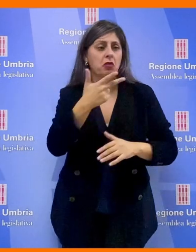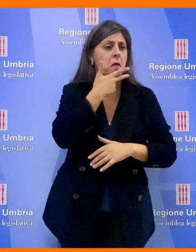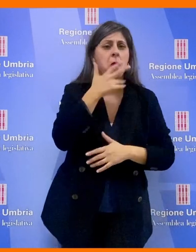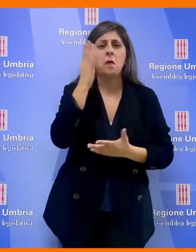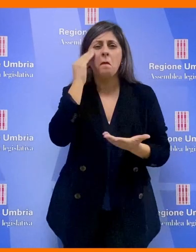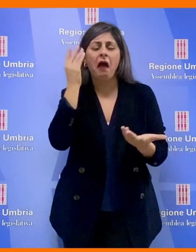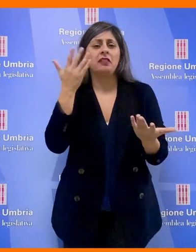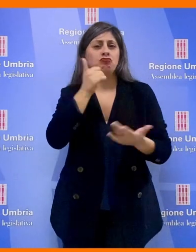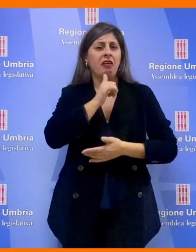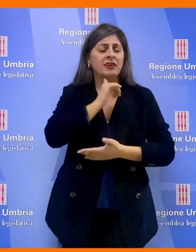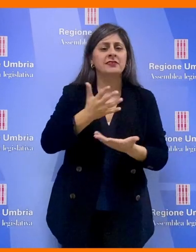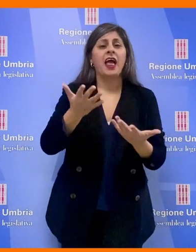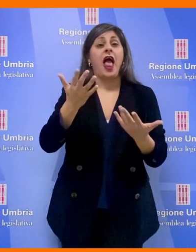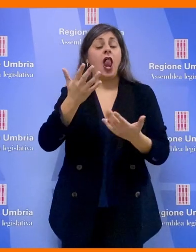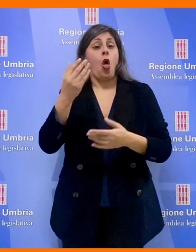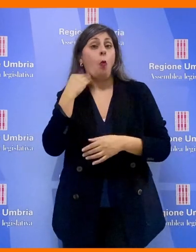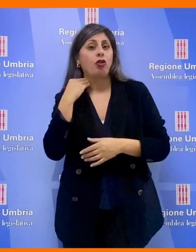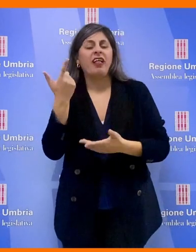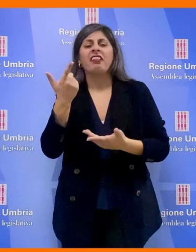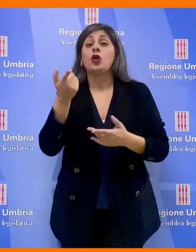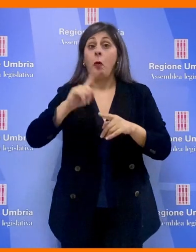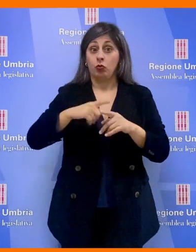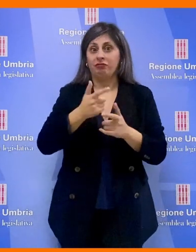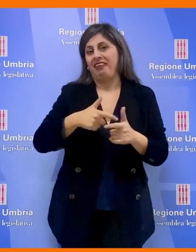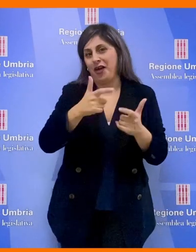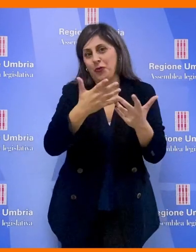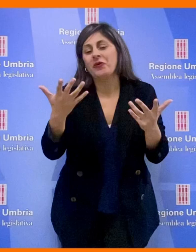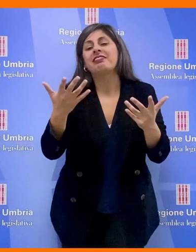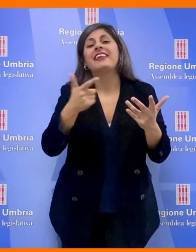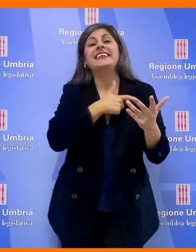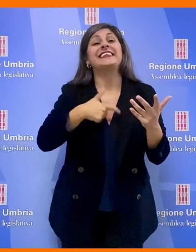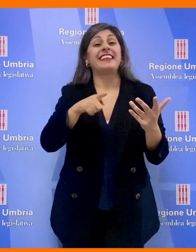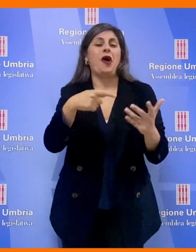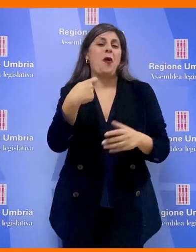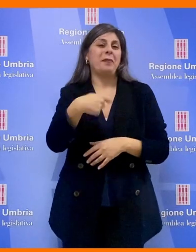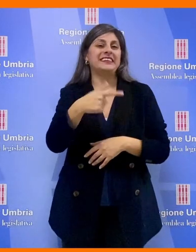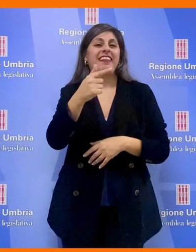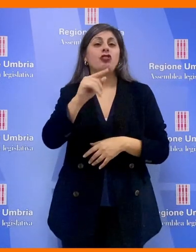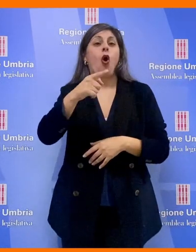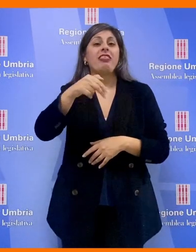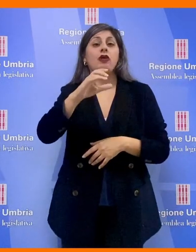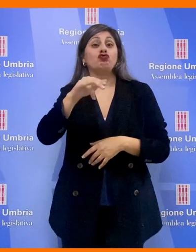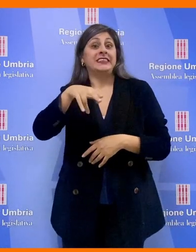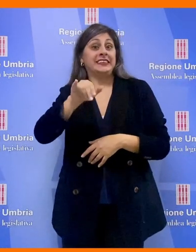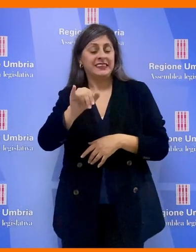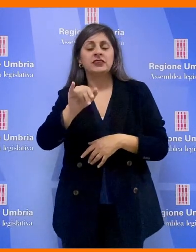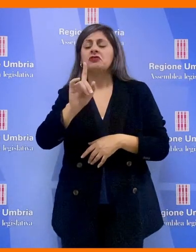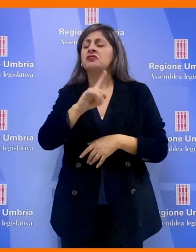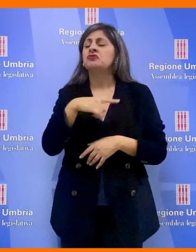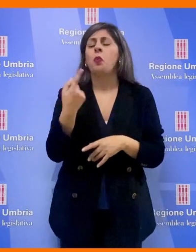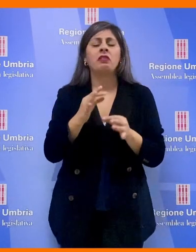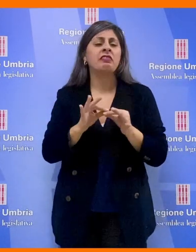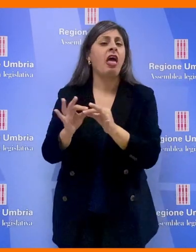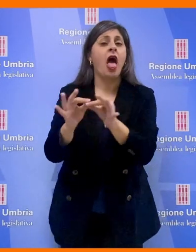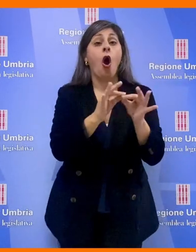Umberti di Castello, Gualdo Tadino e non di meno De Ruta con il sindaco presidente Tognaccini e tutti hanno convenuto che